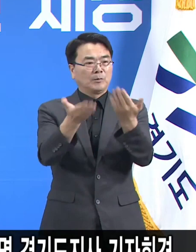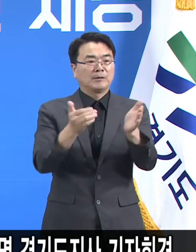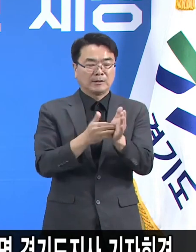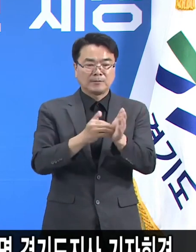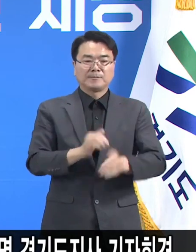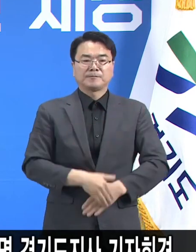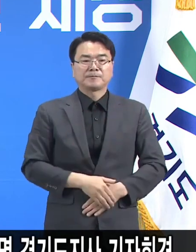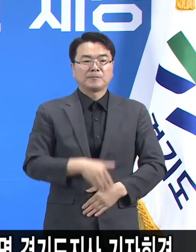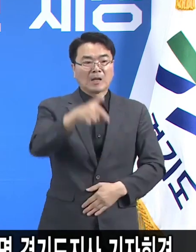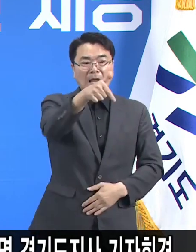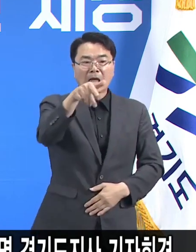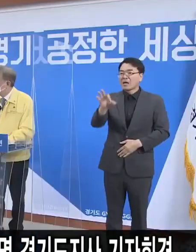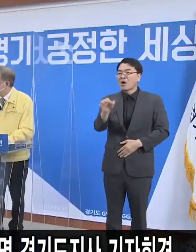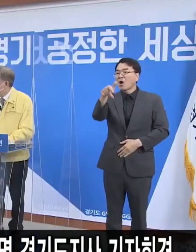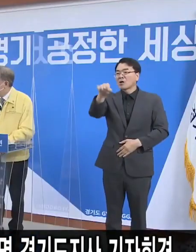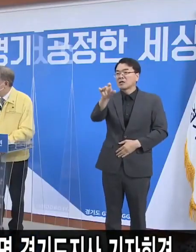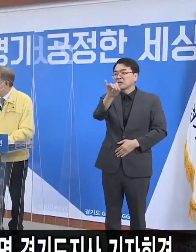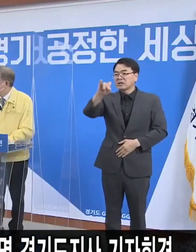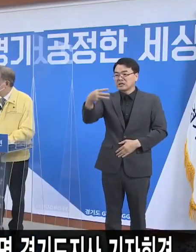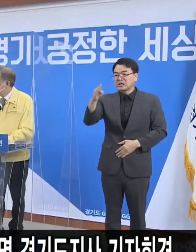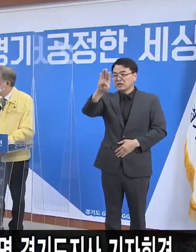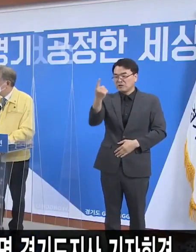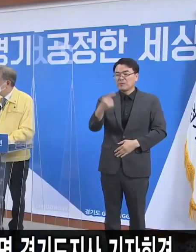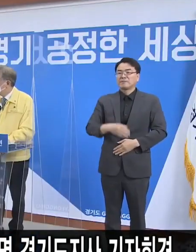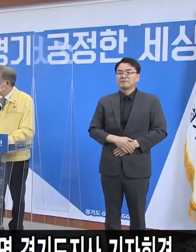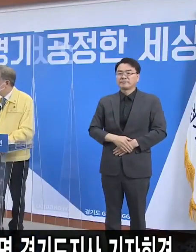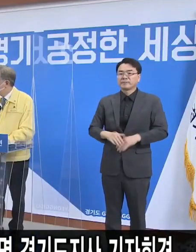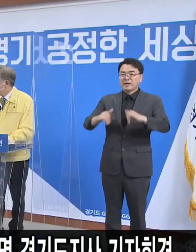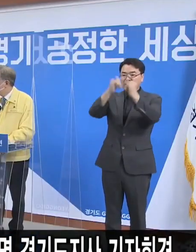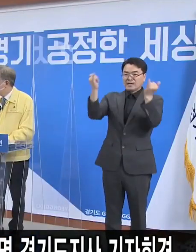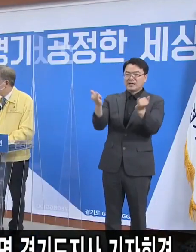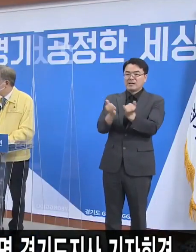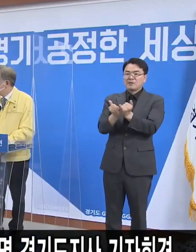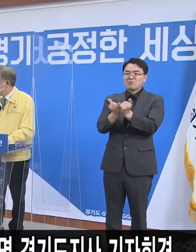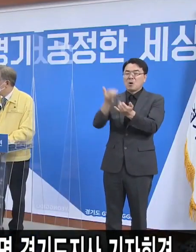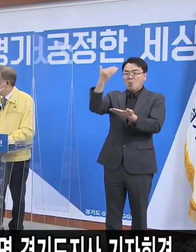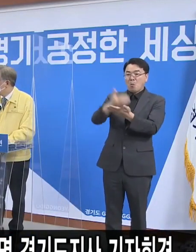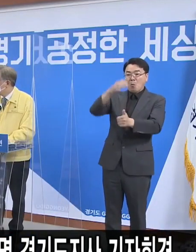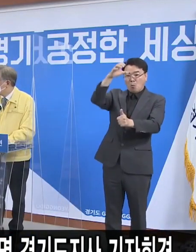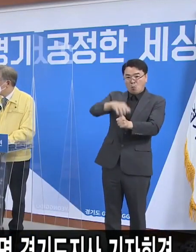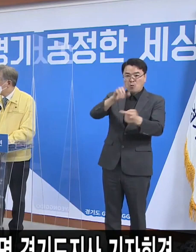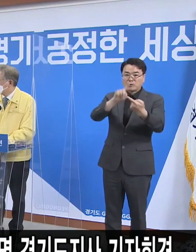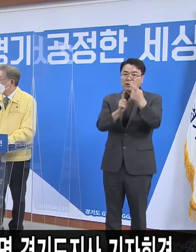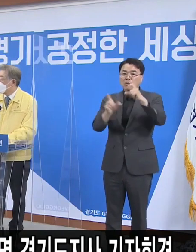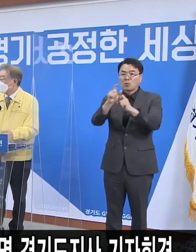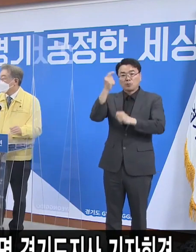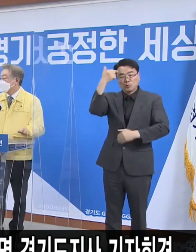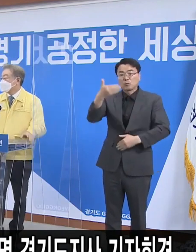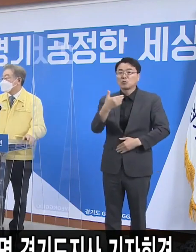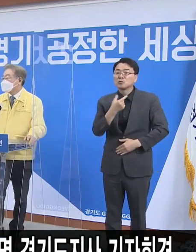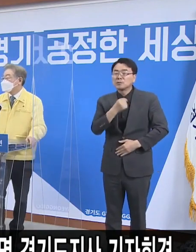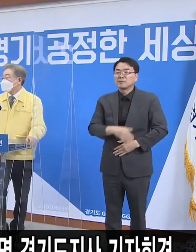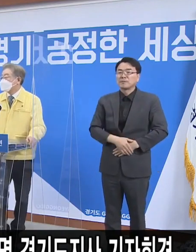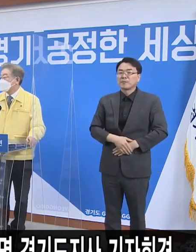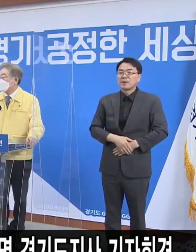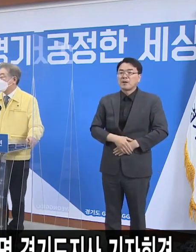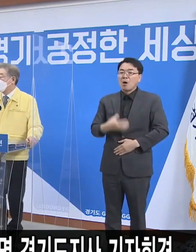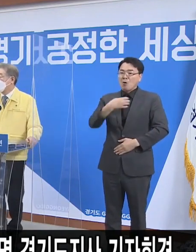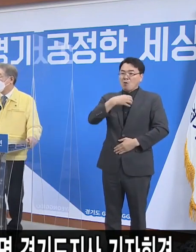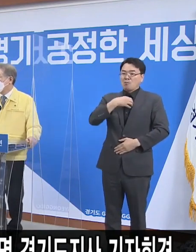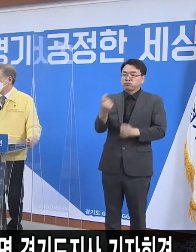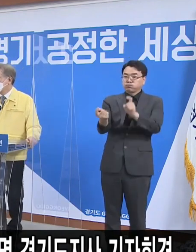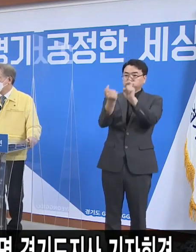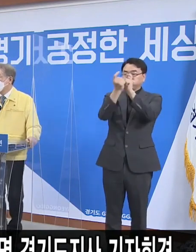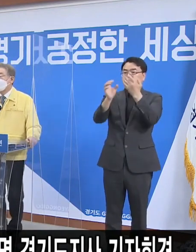다음은 경기일보 김승수 기자입니다. 전면봉쇄 관련해서 추가 질을 드리겠습니다. 전면봉쇄로 갈 정도 위기 상황이 닥친다면